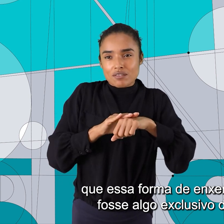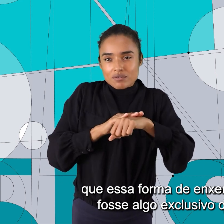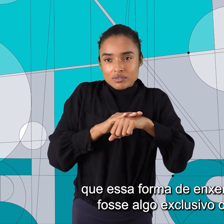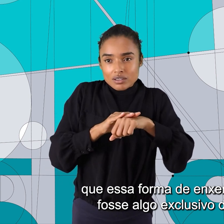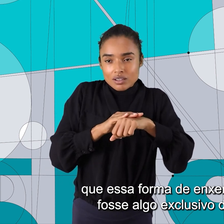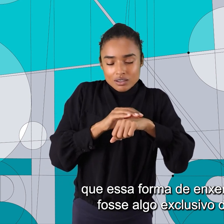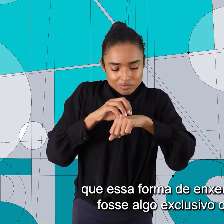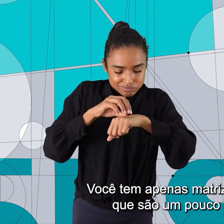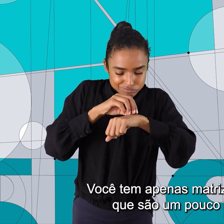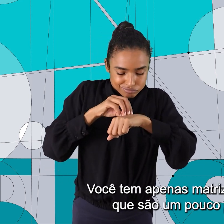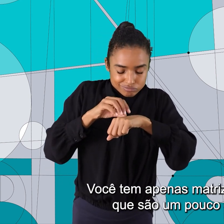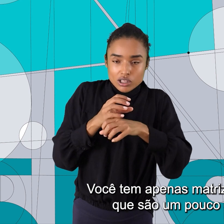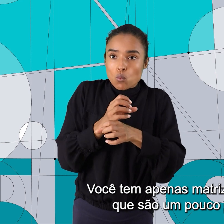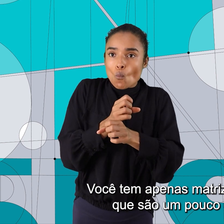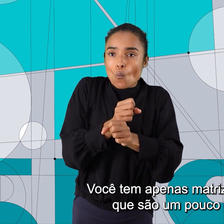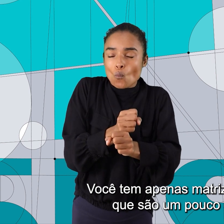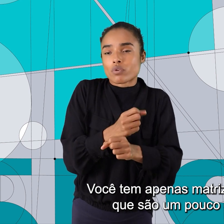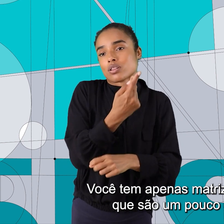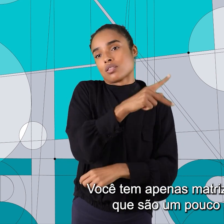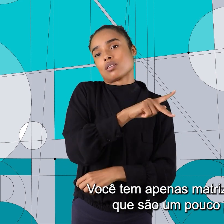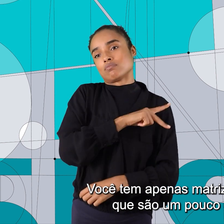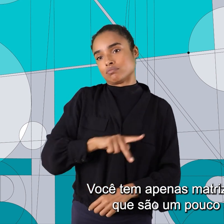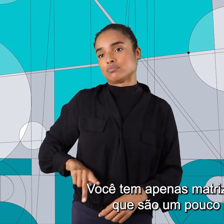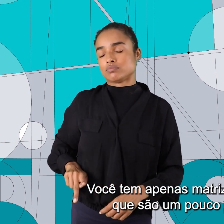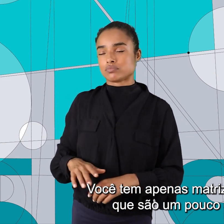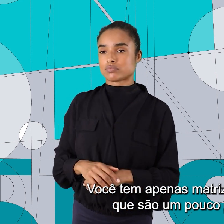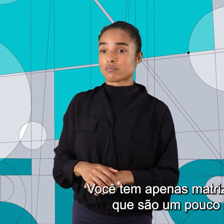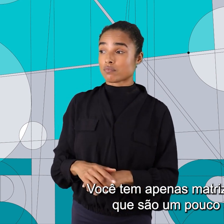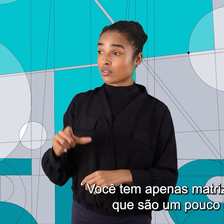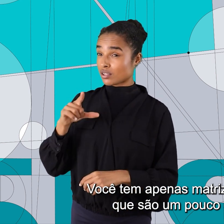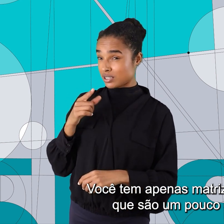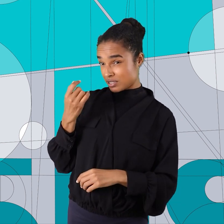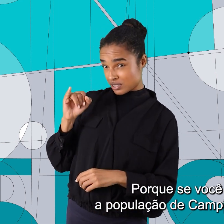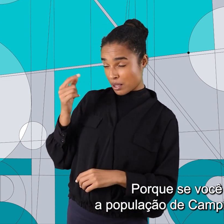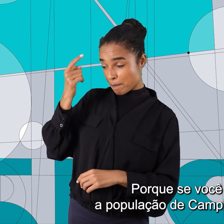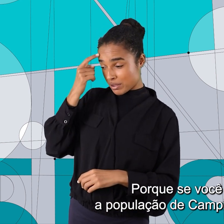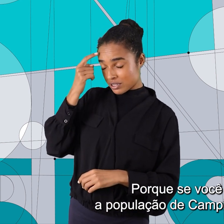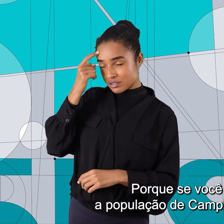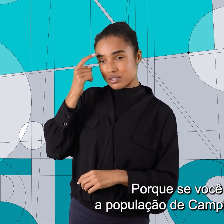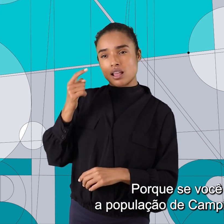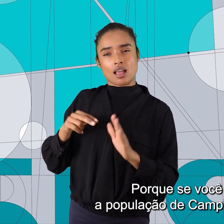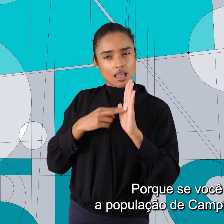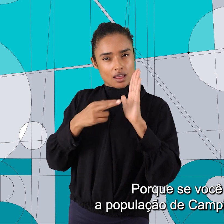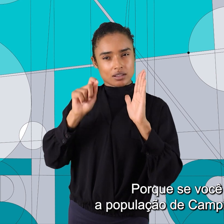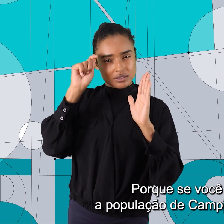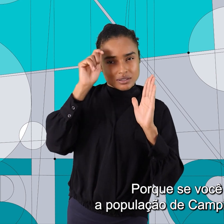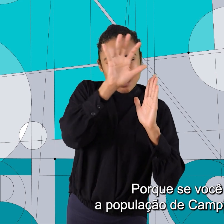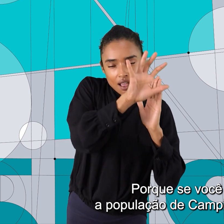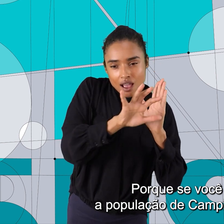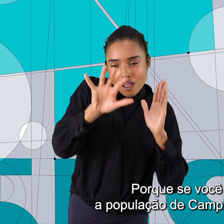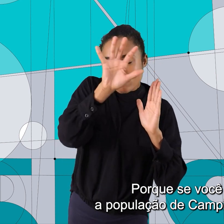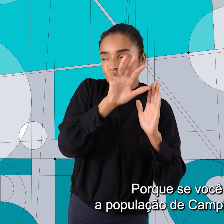exclusivo dos africanos. Você tem apenas matrizes intelectuais que são um pouco diferentes. Porque se você pensar a